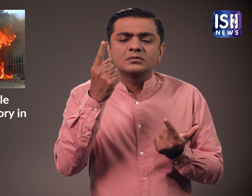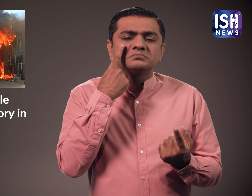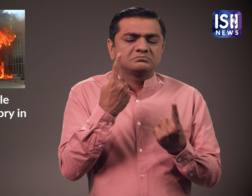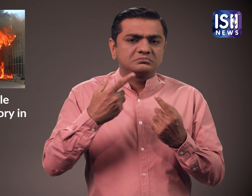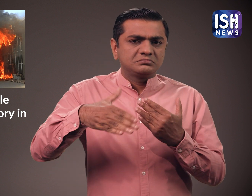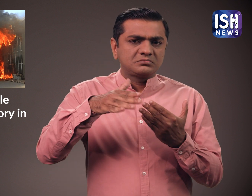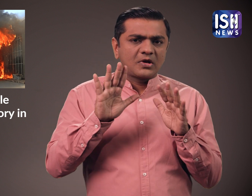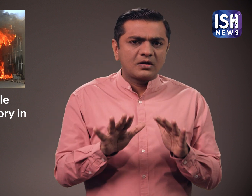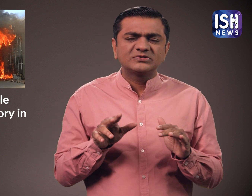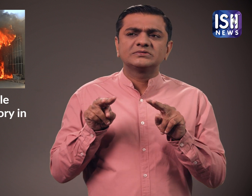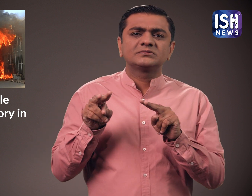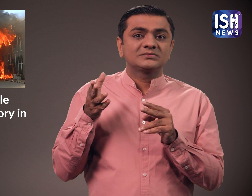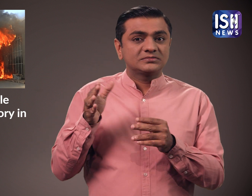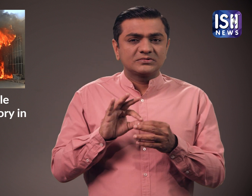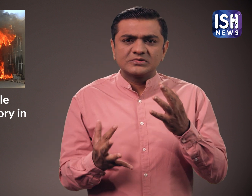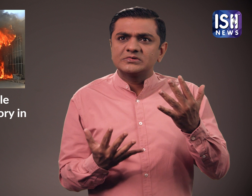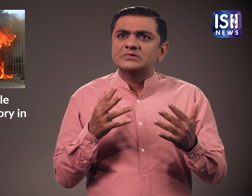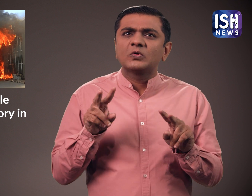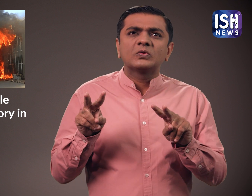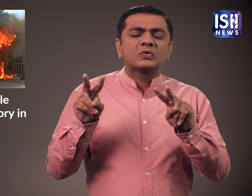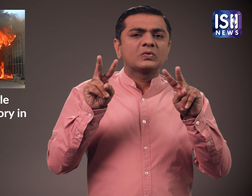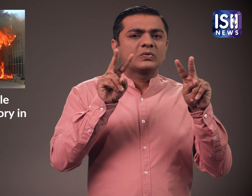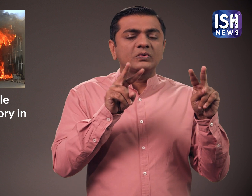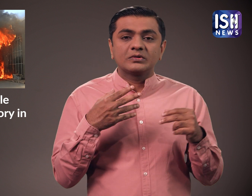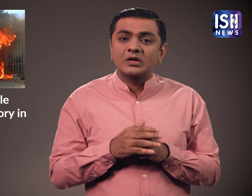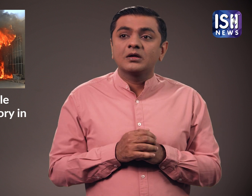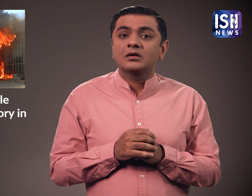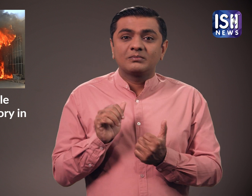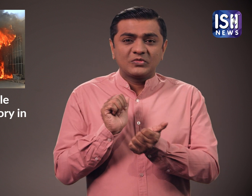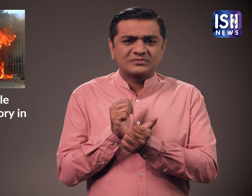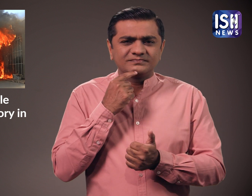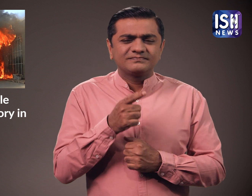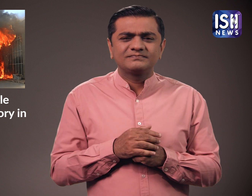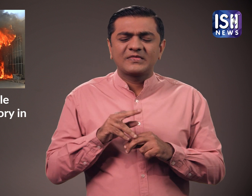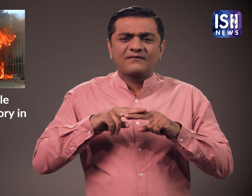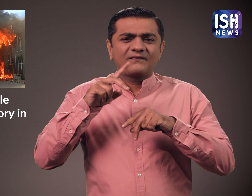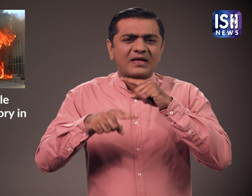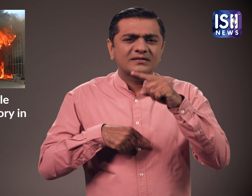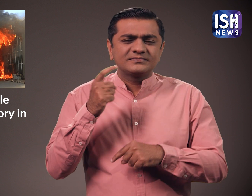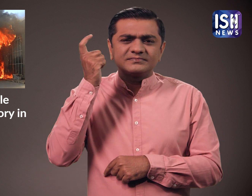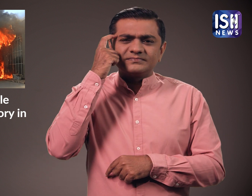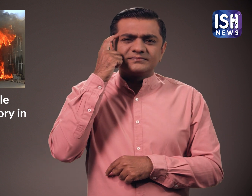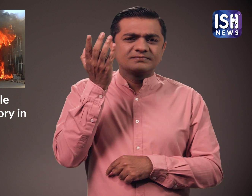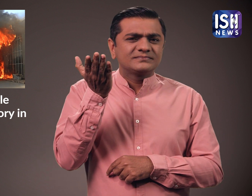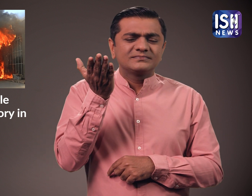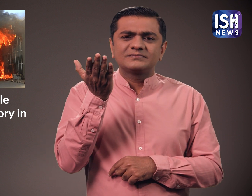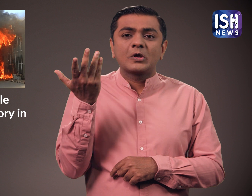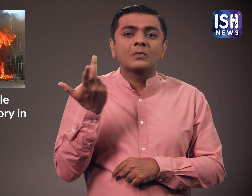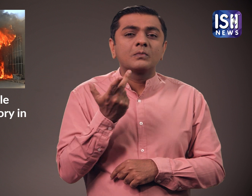है। DSP ने कहा